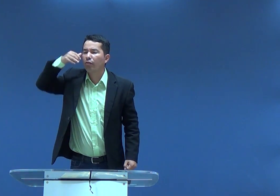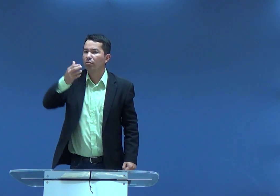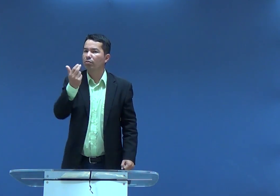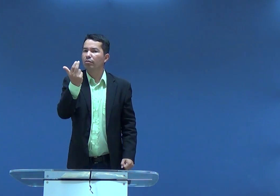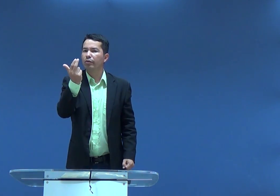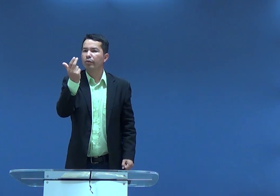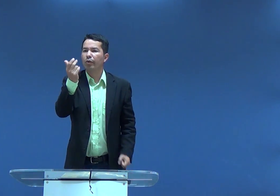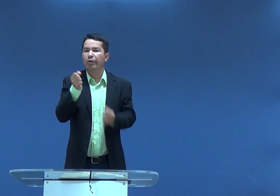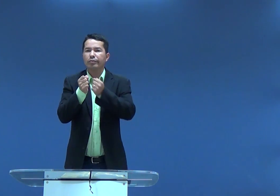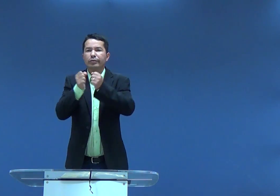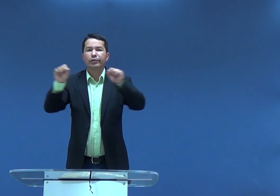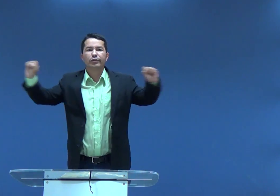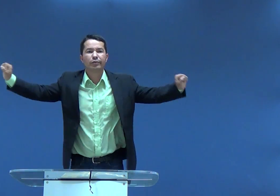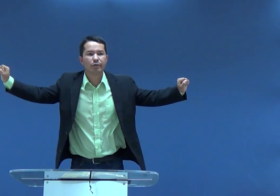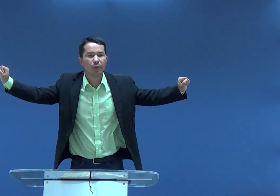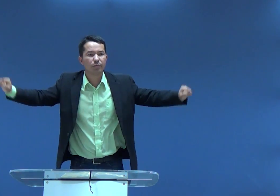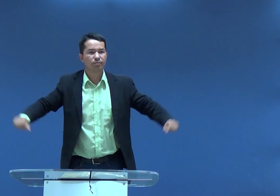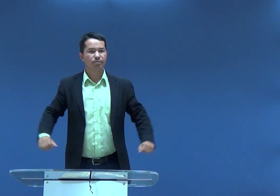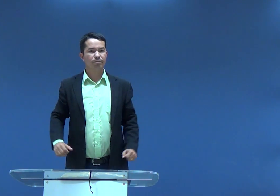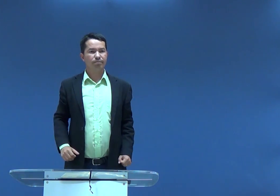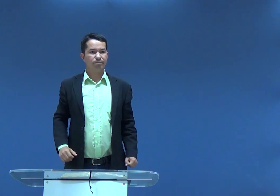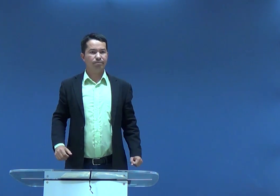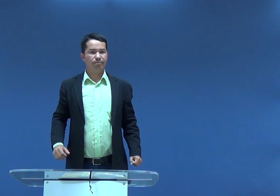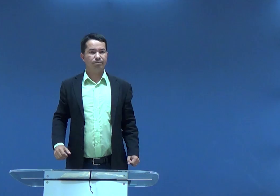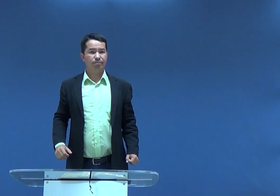Conta de consciência. É o que aconteceu com sanção.